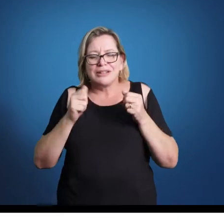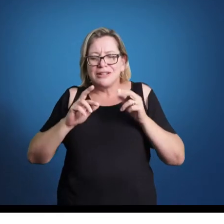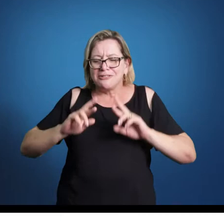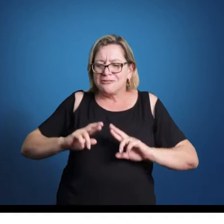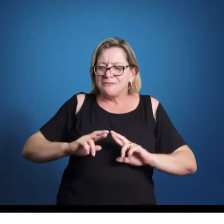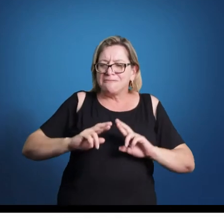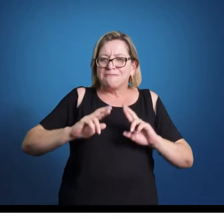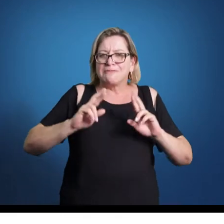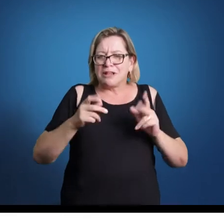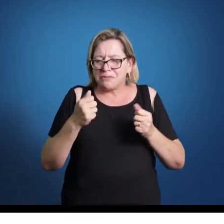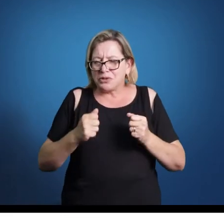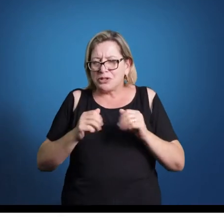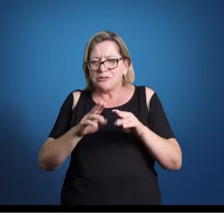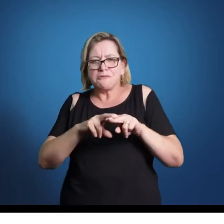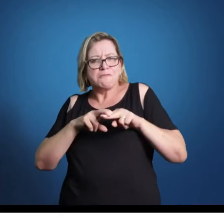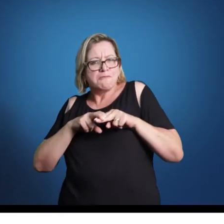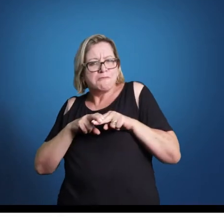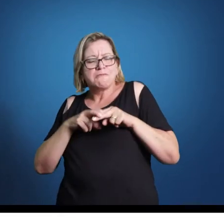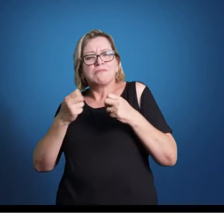entender essas diferenças.